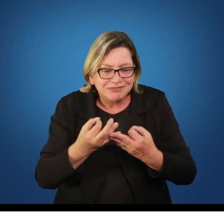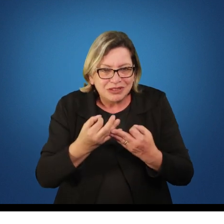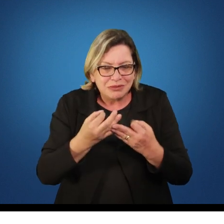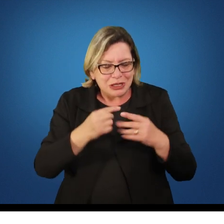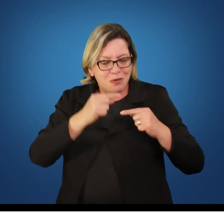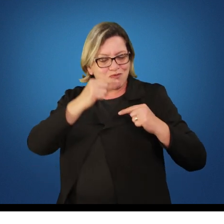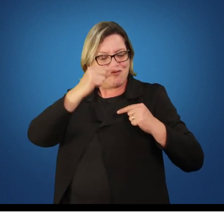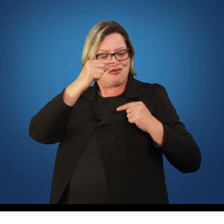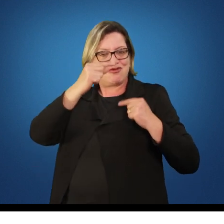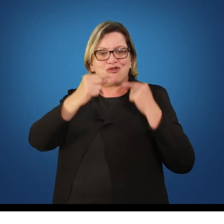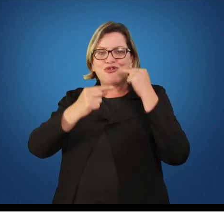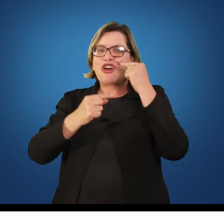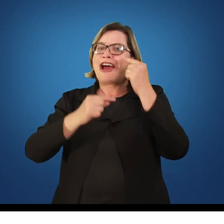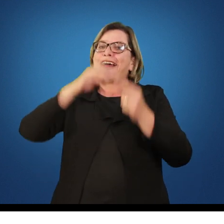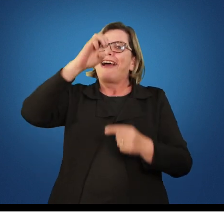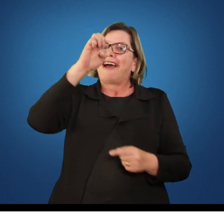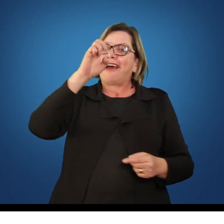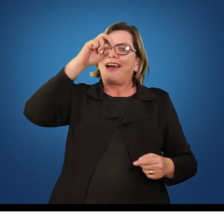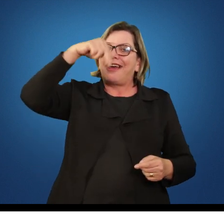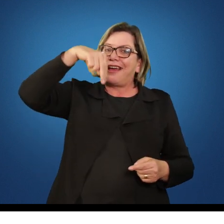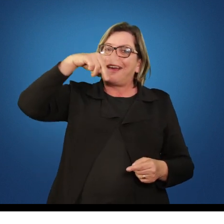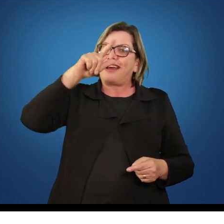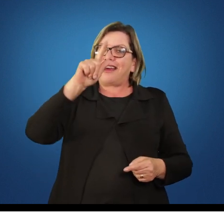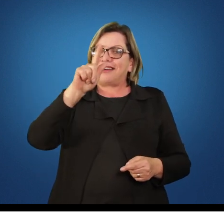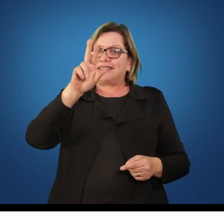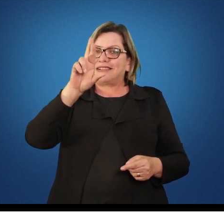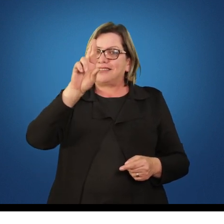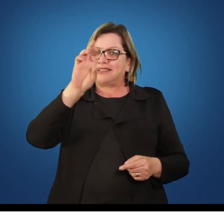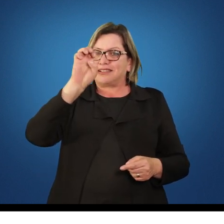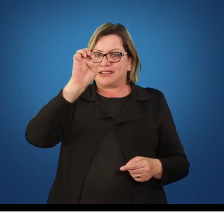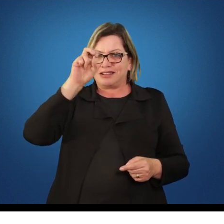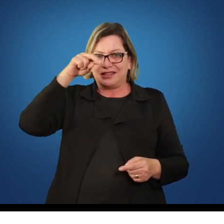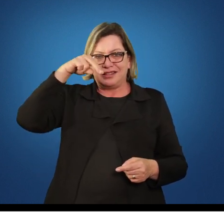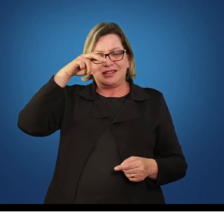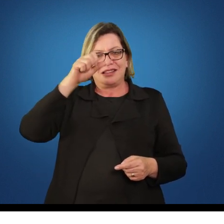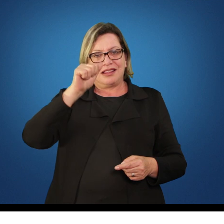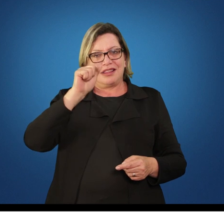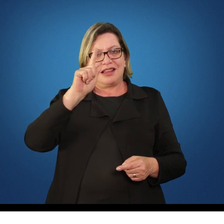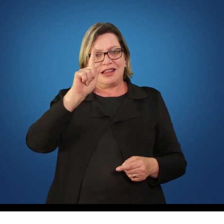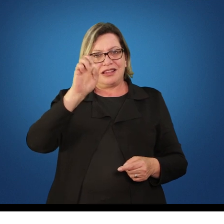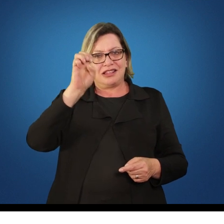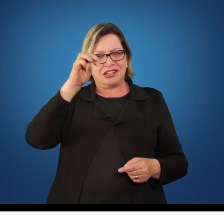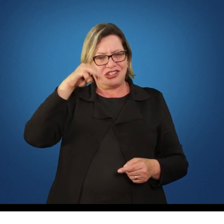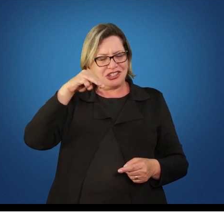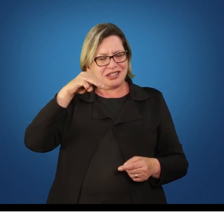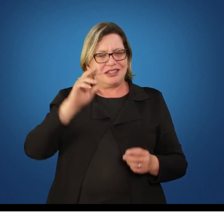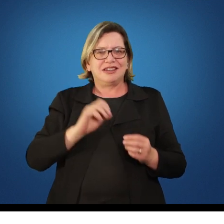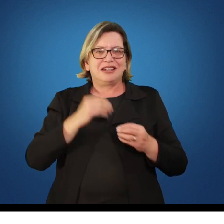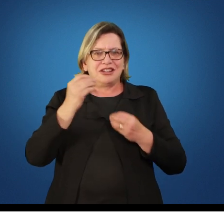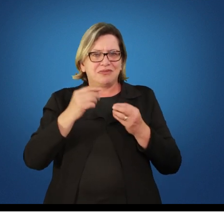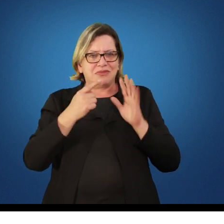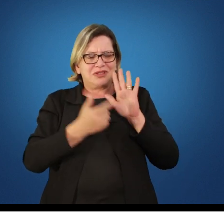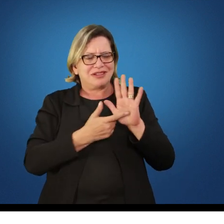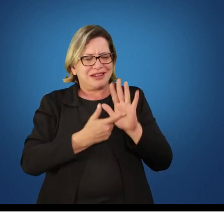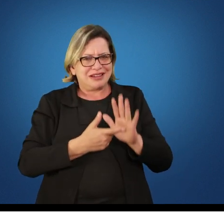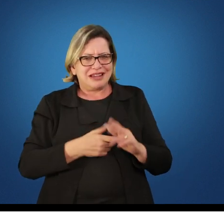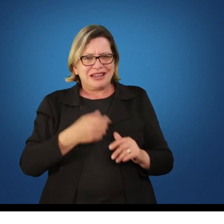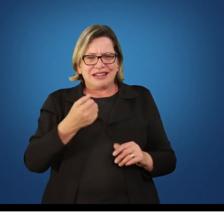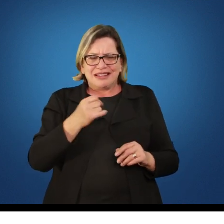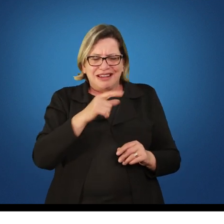da escola não pare né sem sem deixar mágoas de vitória de derrotas sem deixar